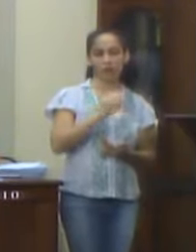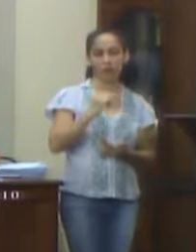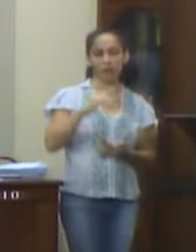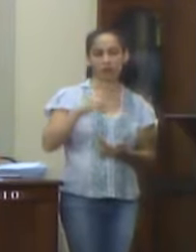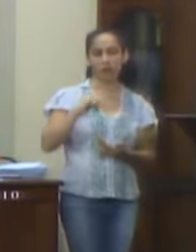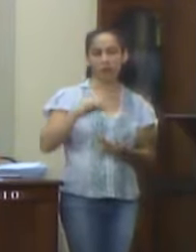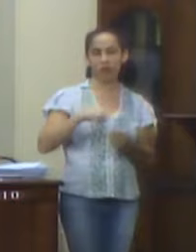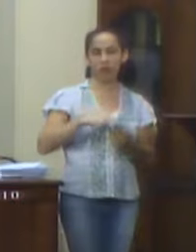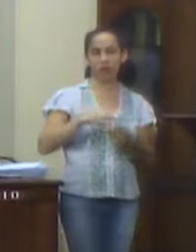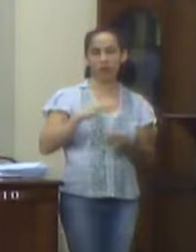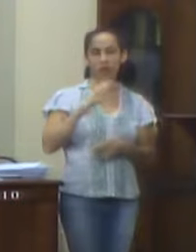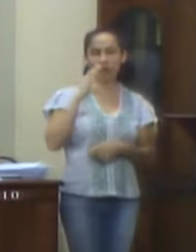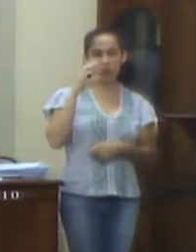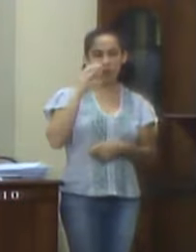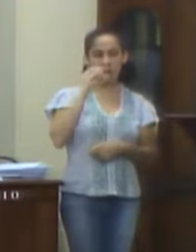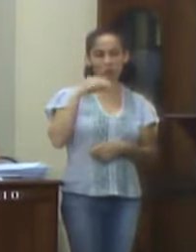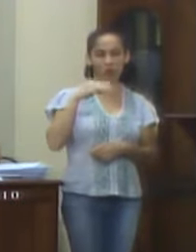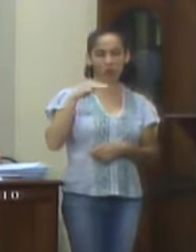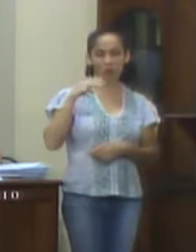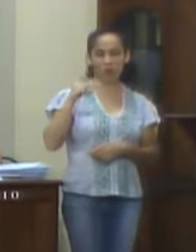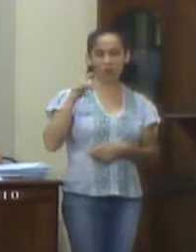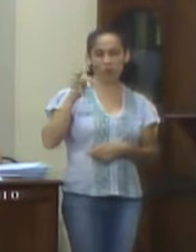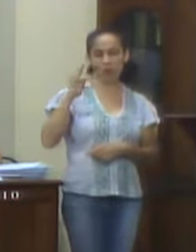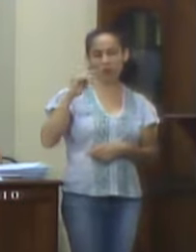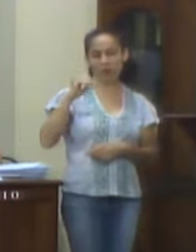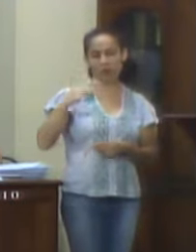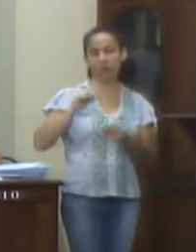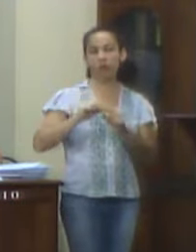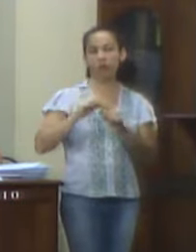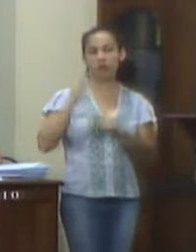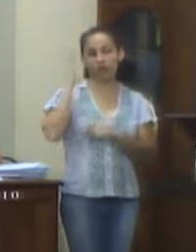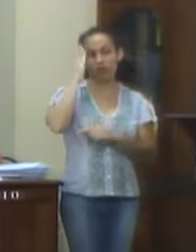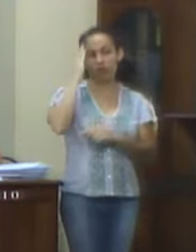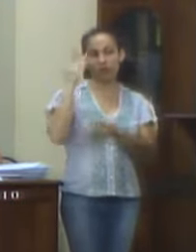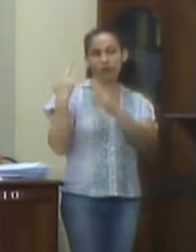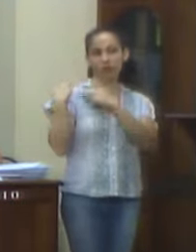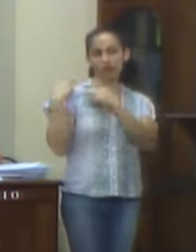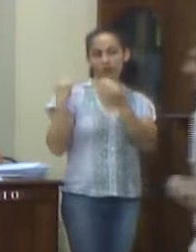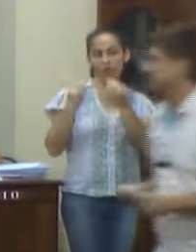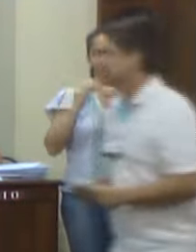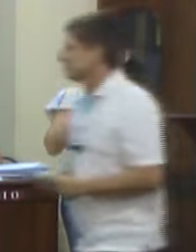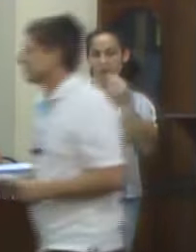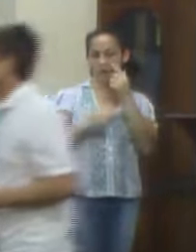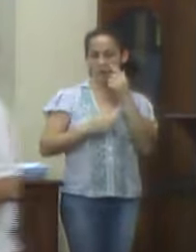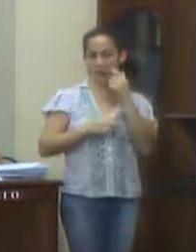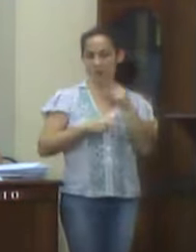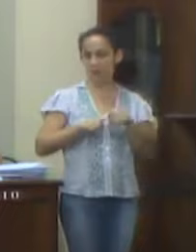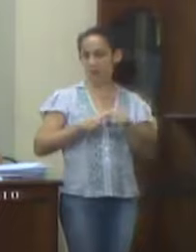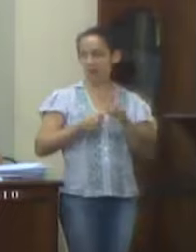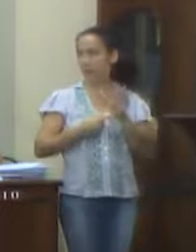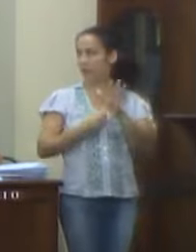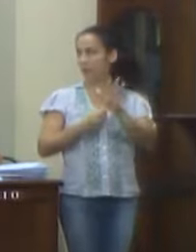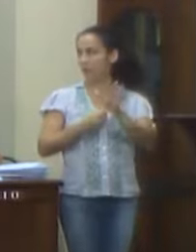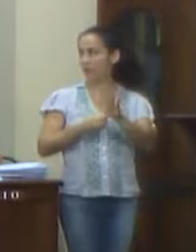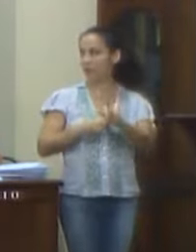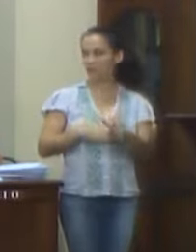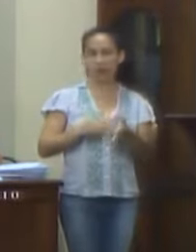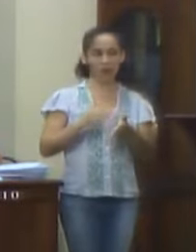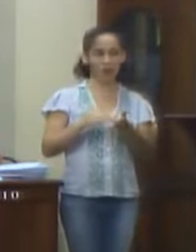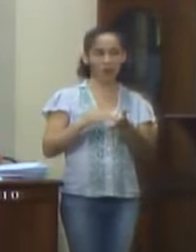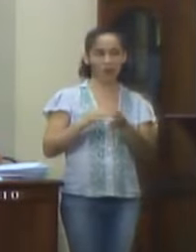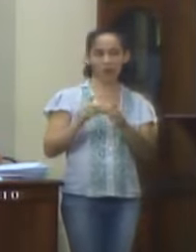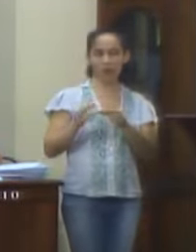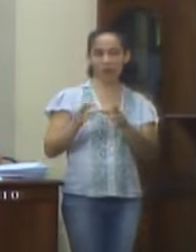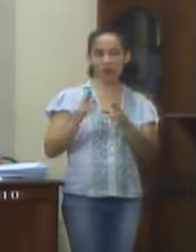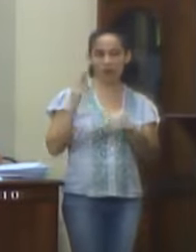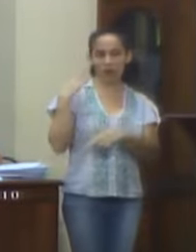dos respectivos fatos geradores, independentemente de seu pagamento ou recebimento, aplicando-se integralmente ao setor público, em que